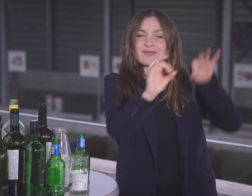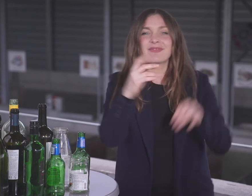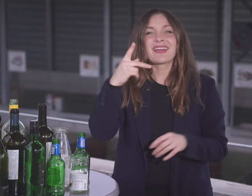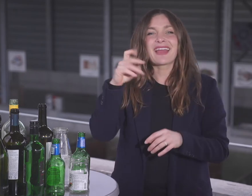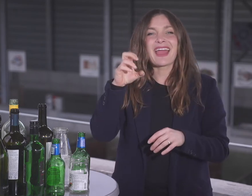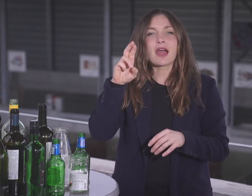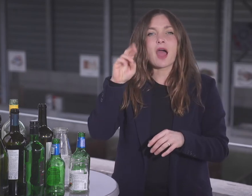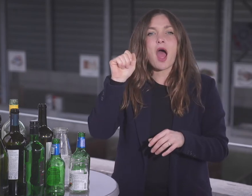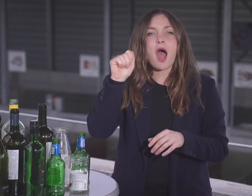Leuchtstoffröhren,